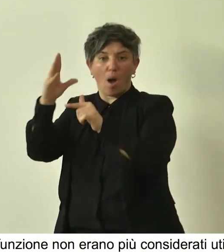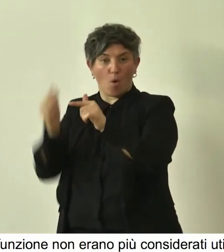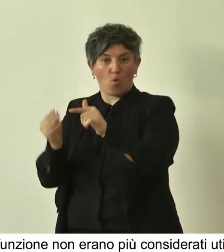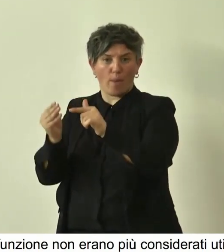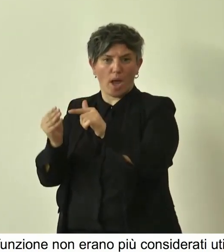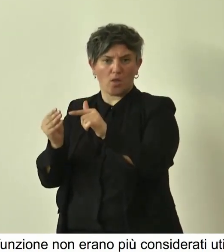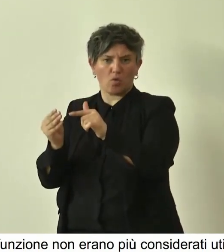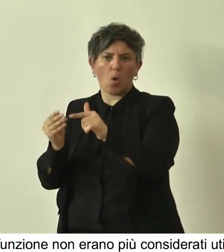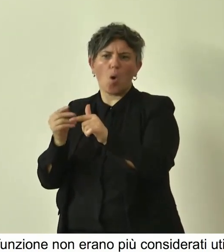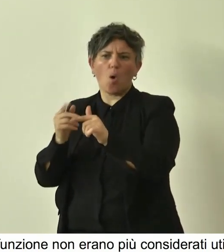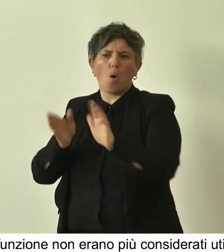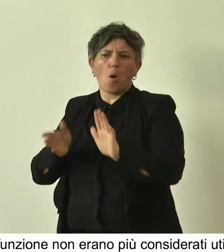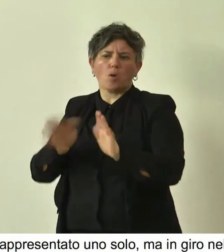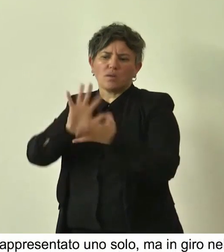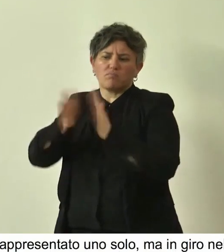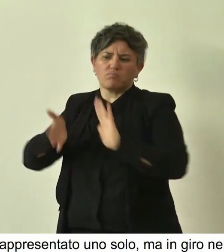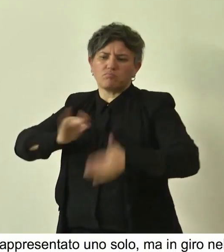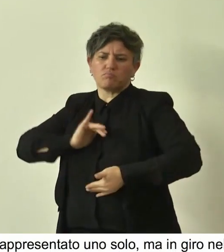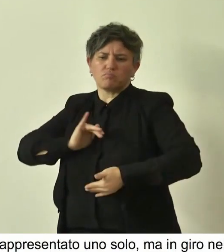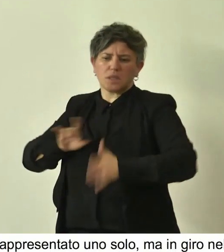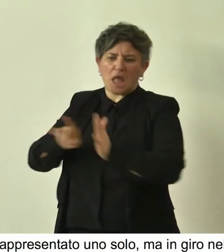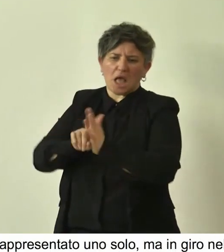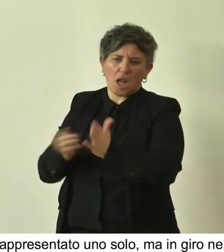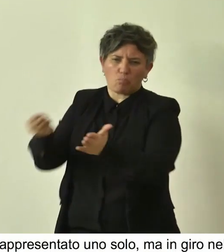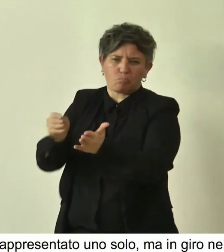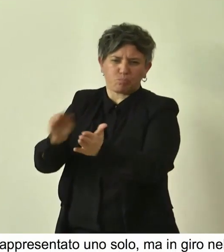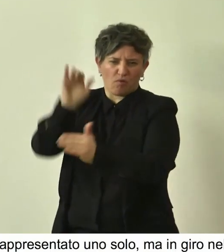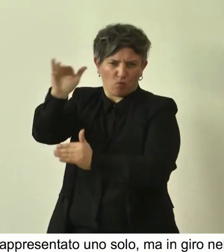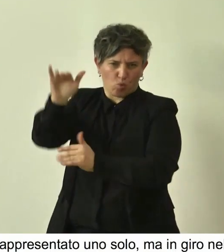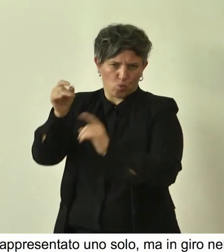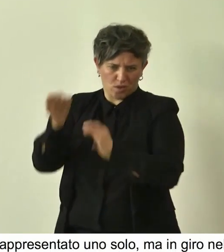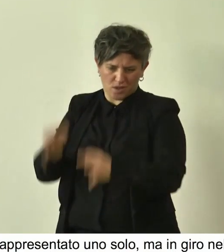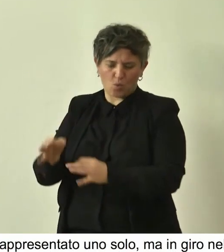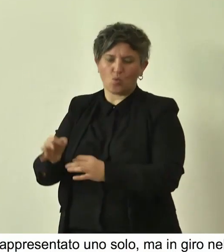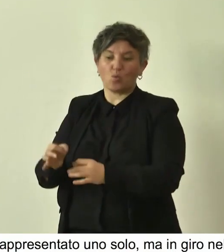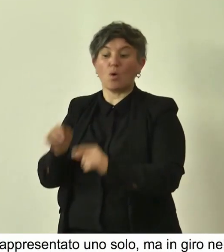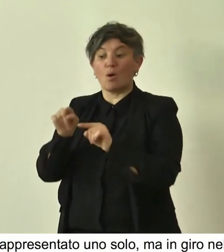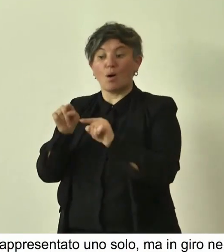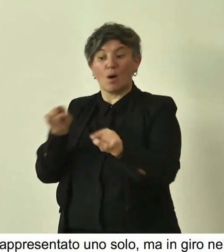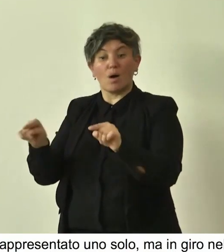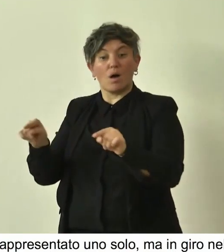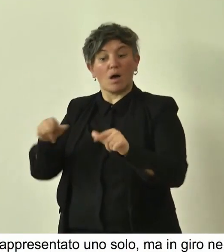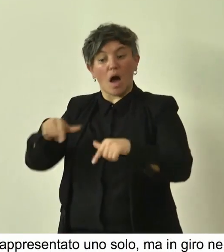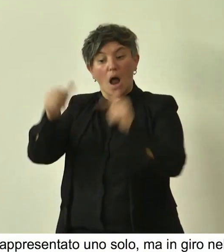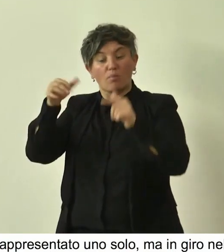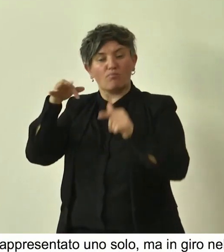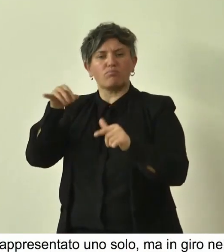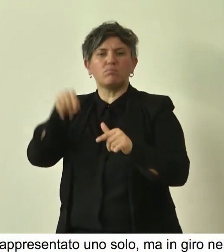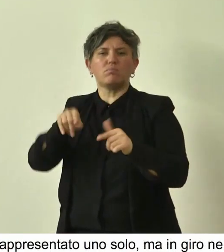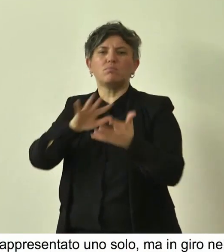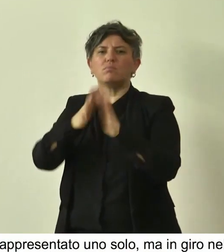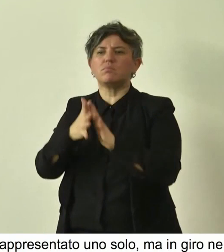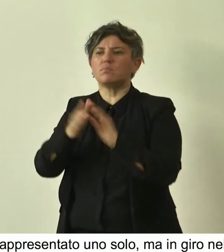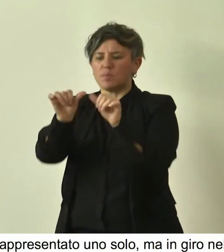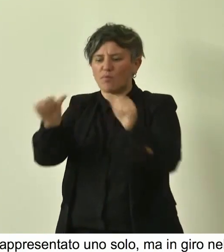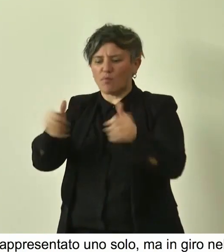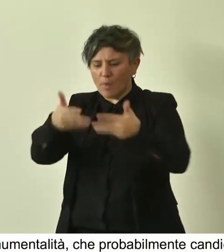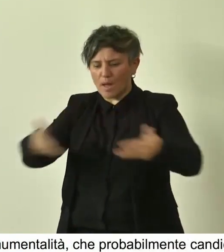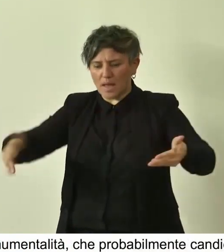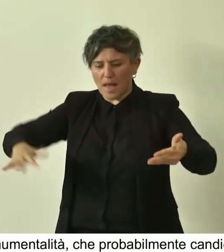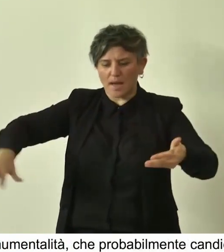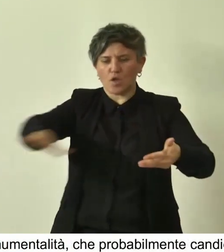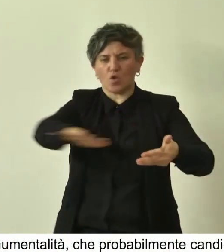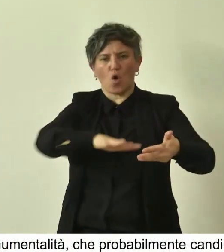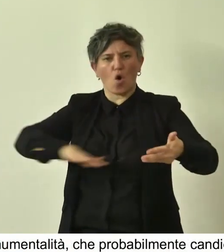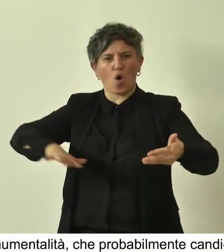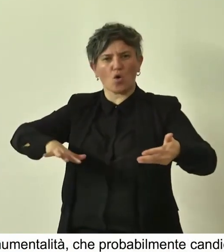prossimi decreti. Sono rappresentanti di una forma di governo del territorio differente da quella di oggi,